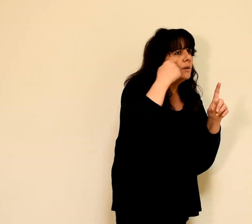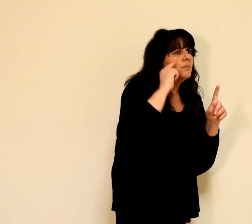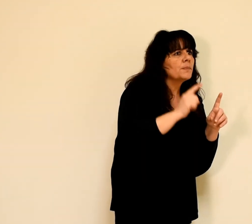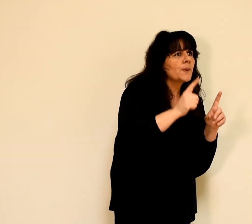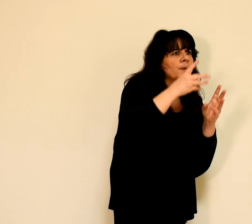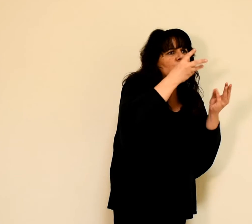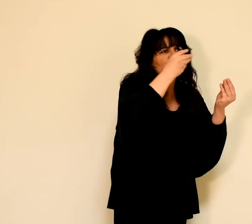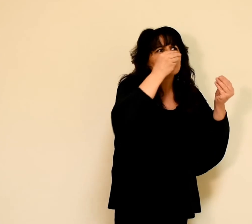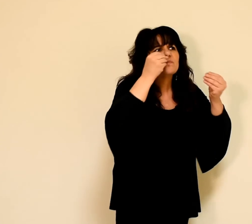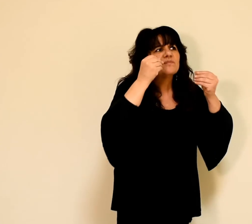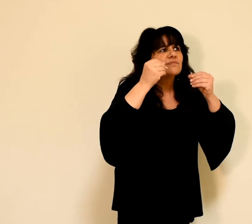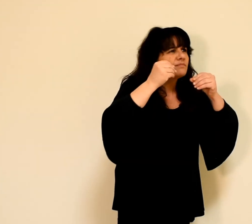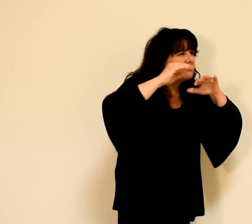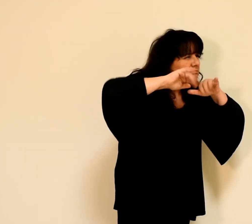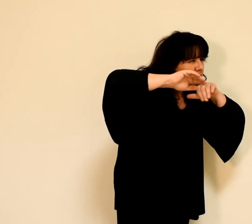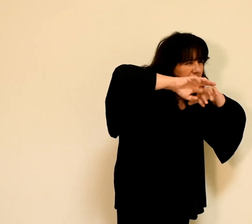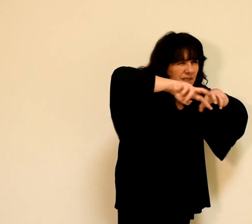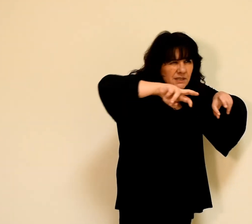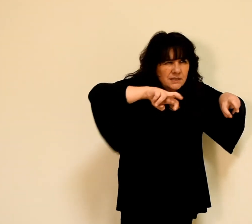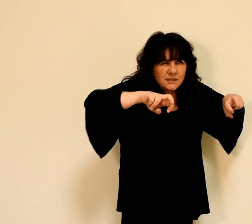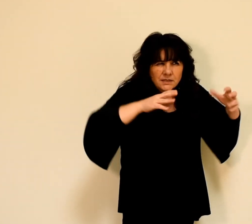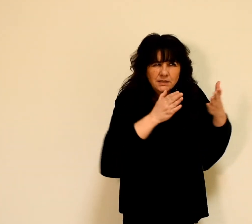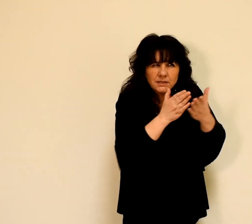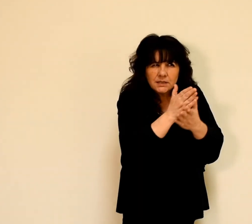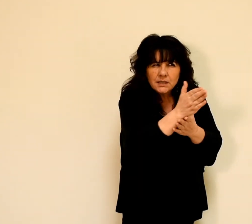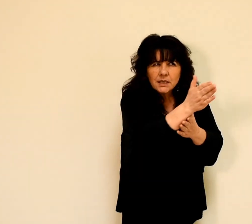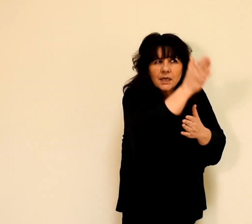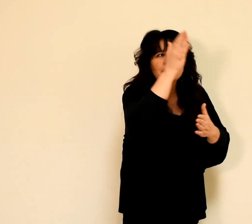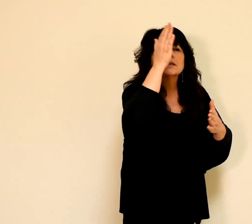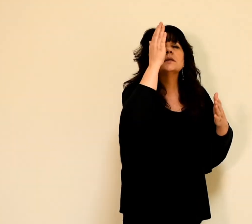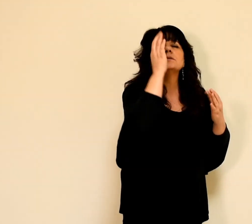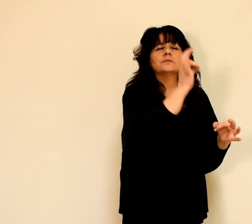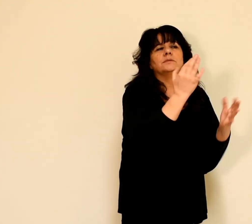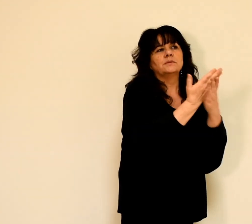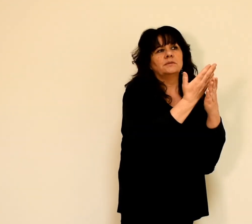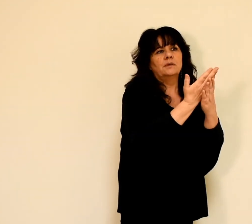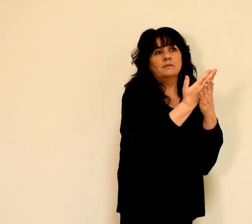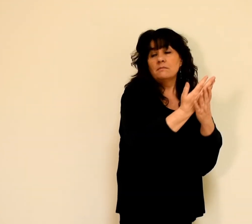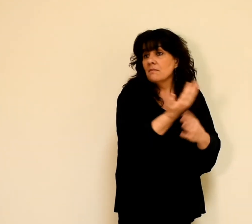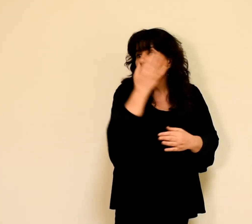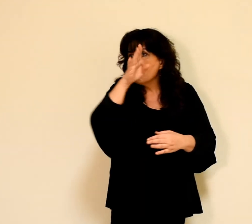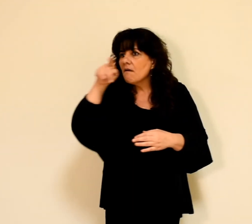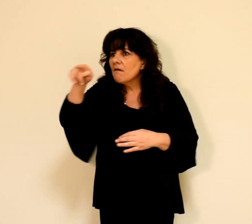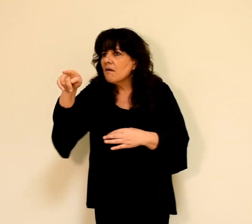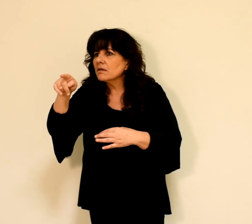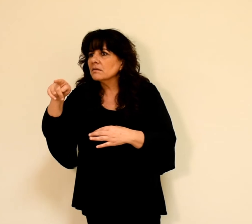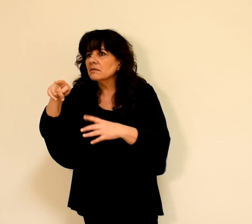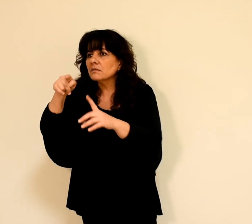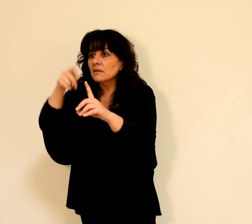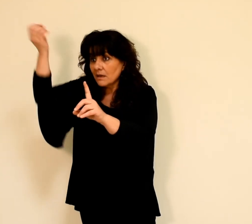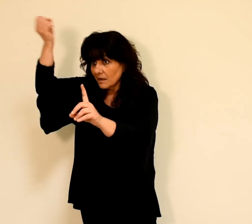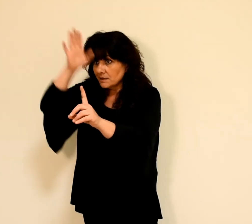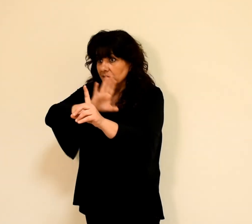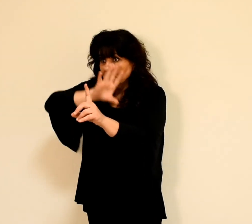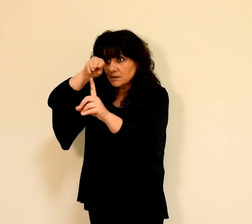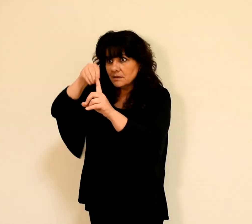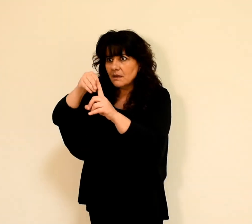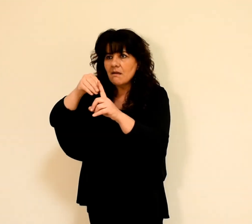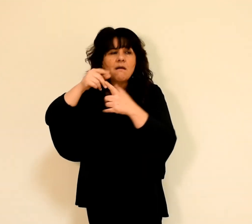A l'un, de parler diverses langues mystérieuses. A l'autre, de